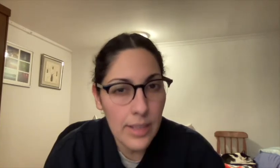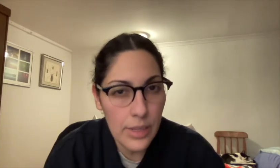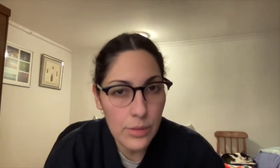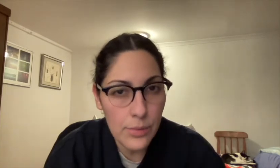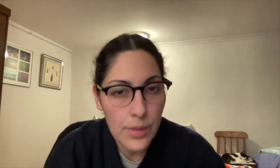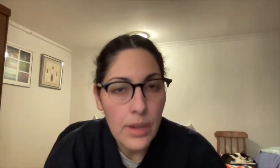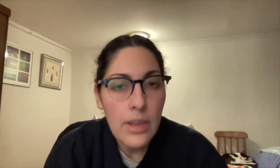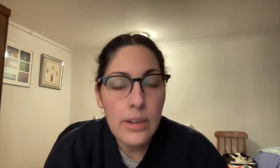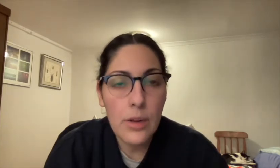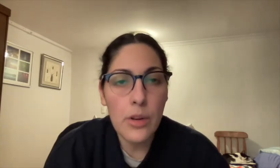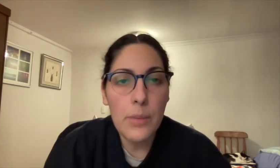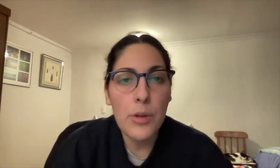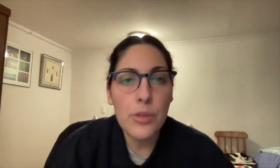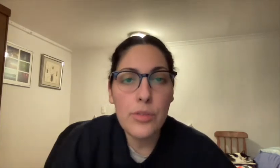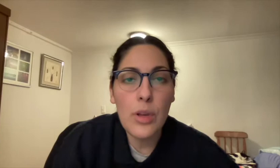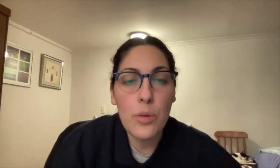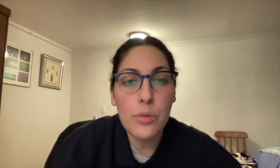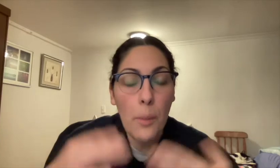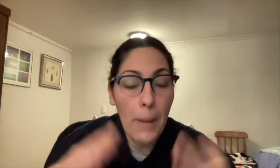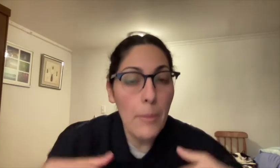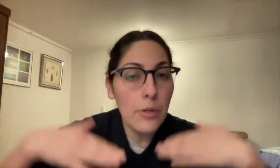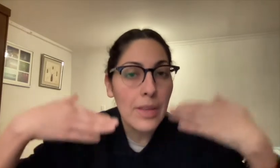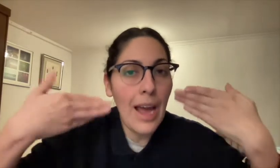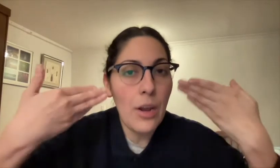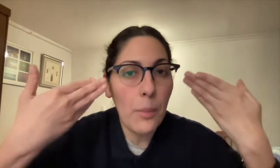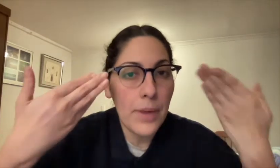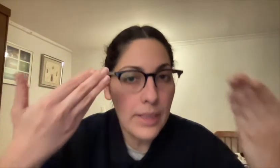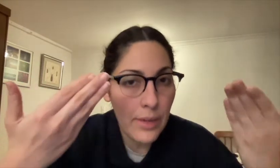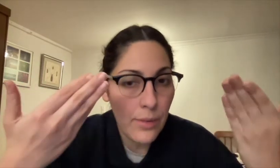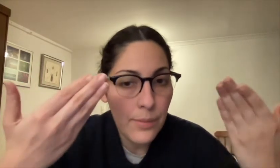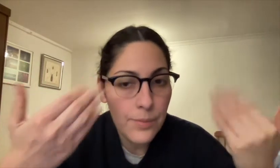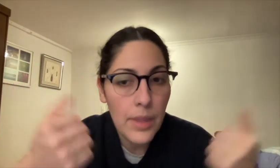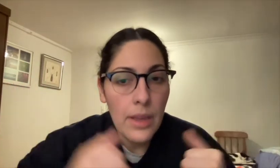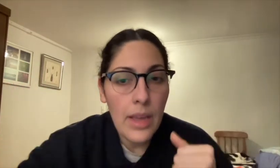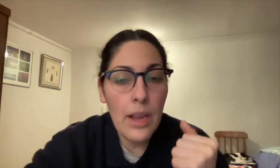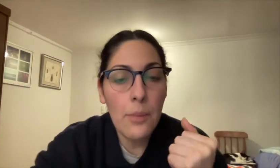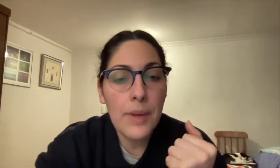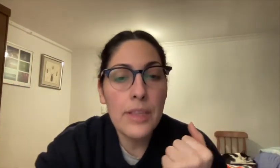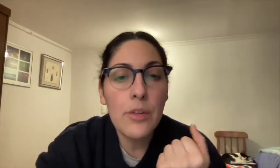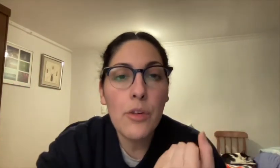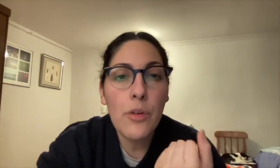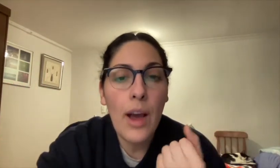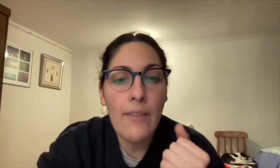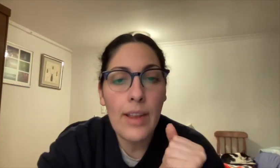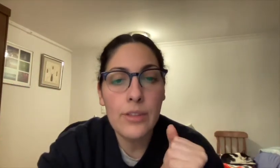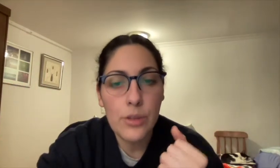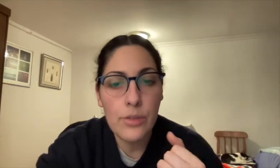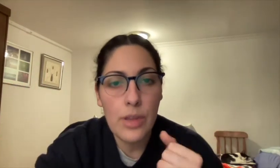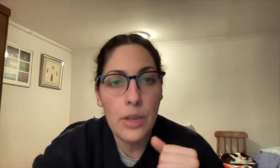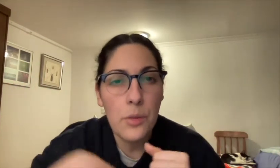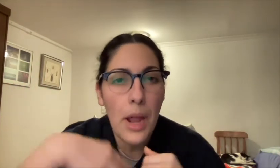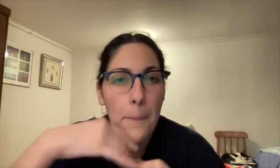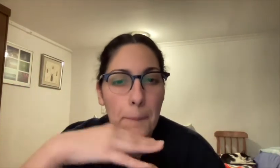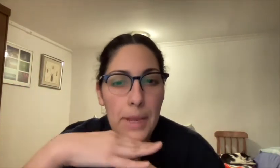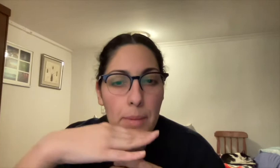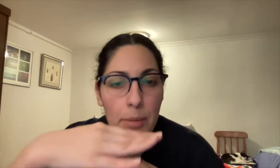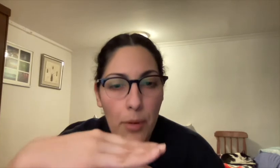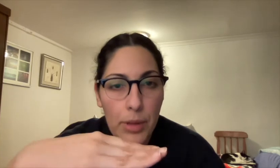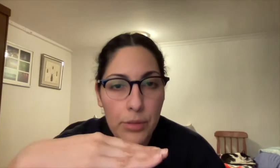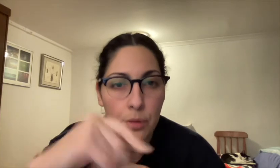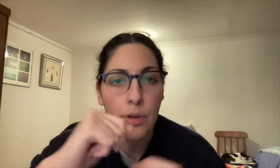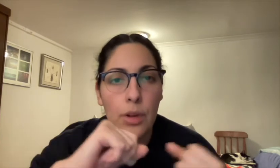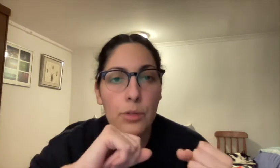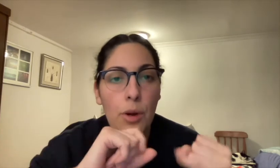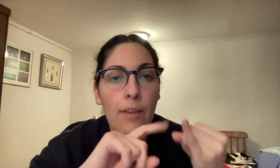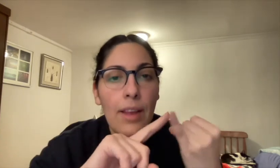quiere decir esto? Recordemos entonces, incluso vamos al objetivo. El objetivo nos habla entonces, en un primer